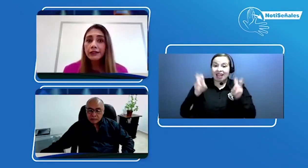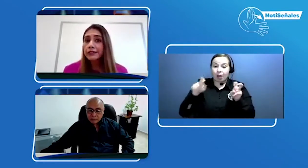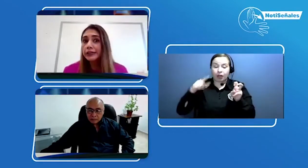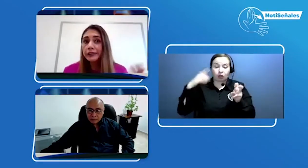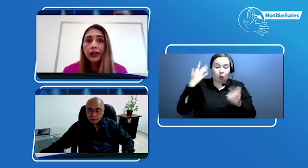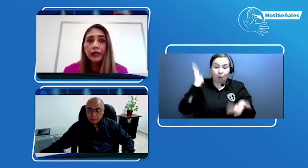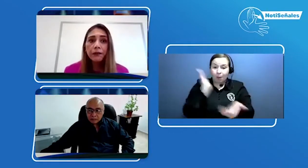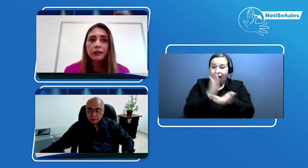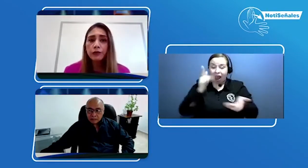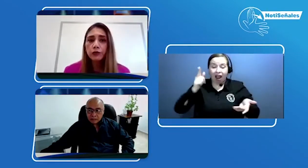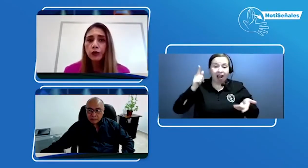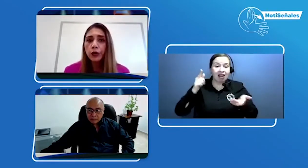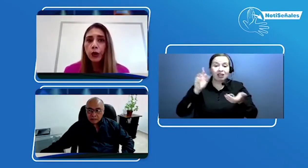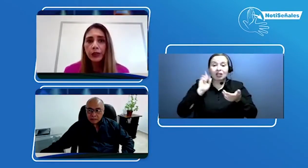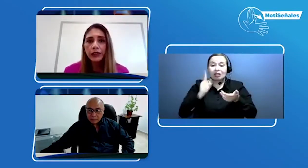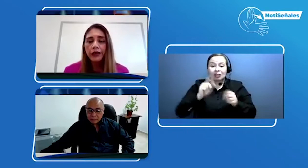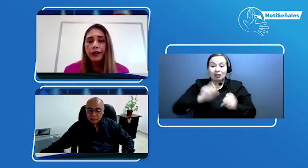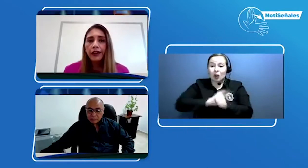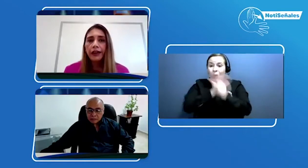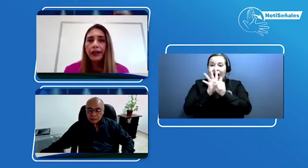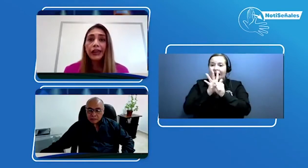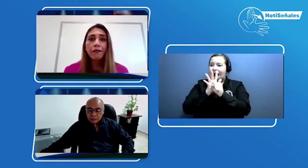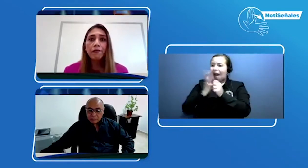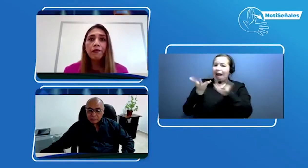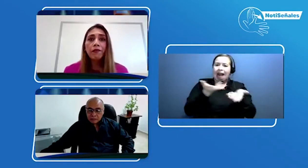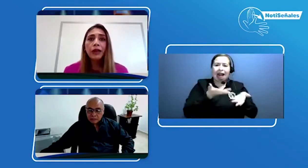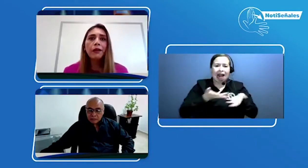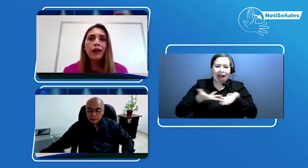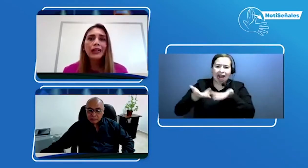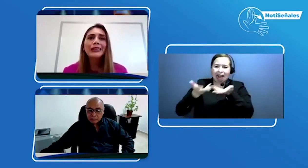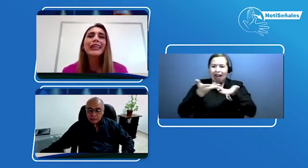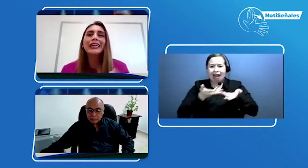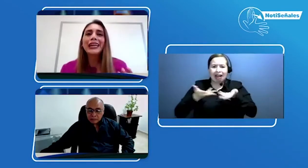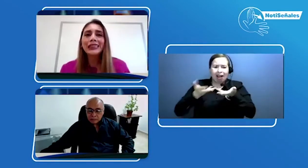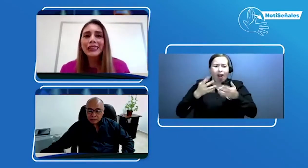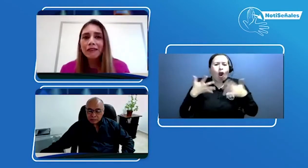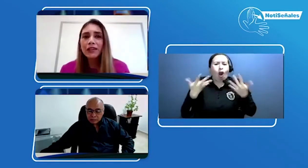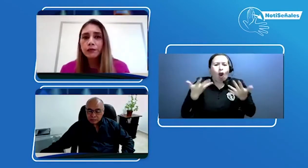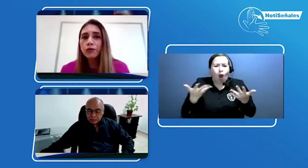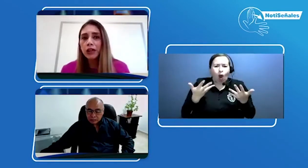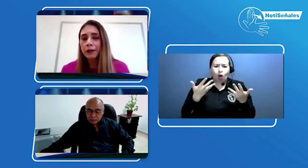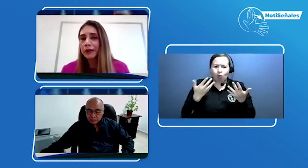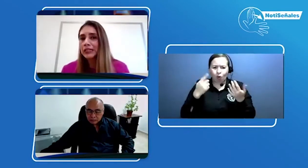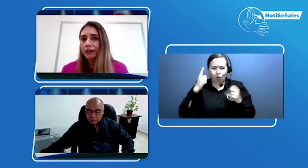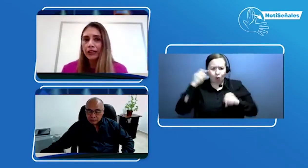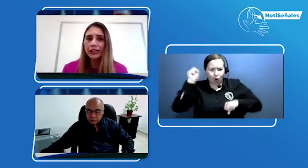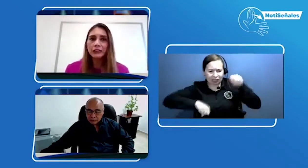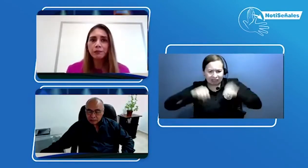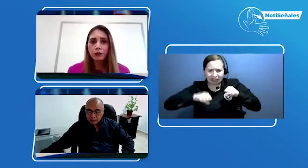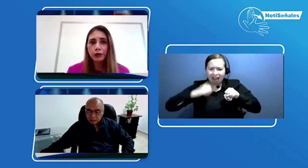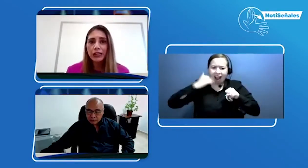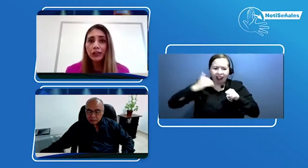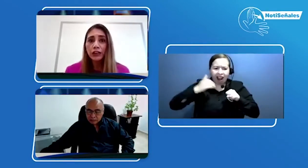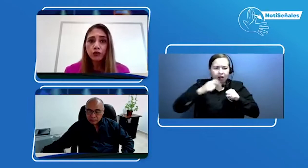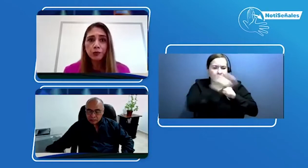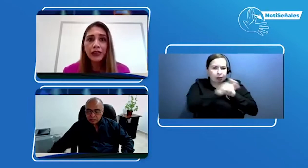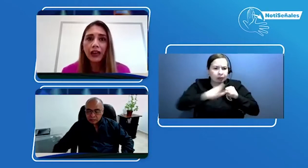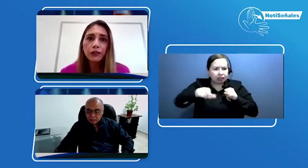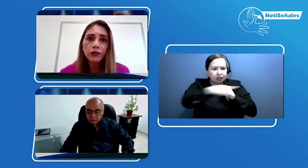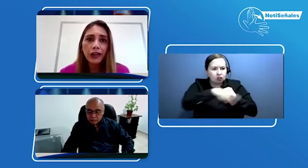y empezamos con COVID, que dé alternativas buscar para llevarle a las personas sus medicamentos a